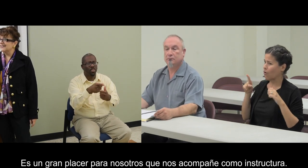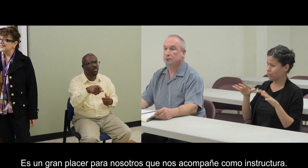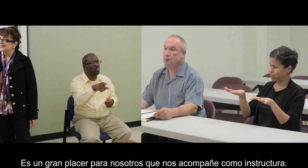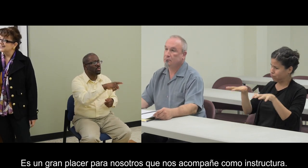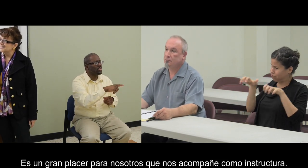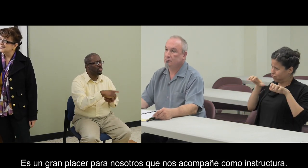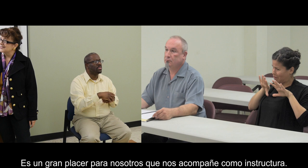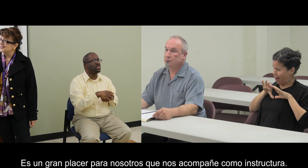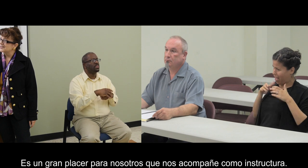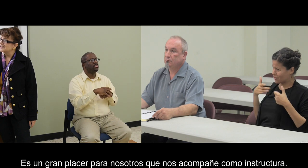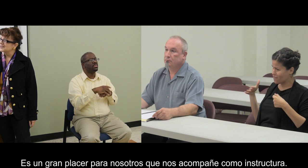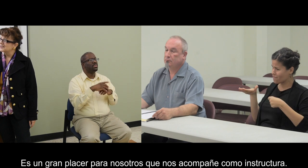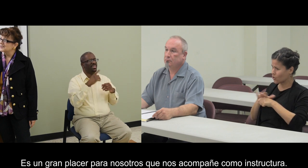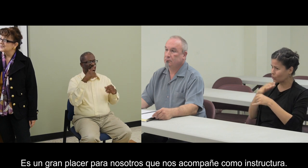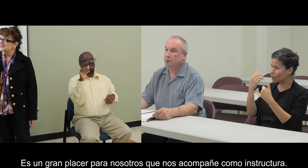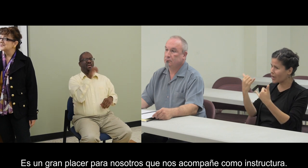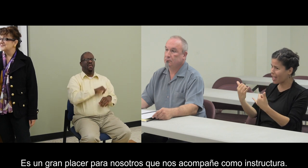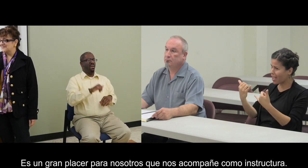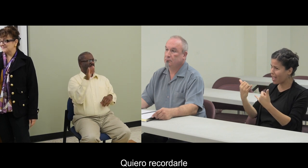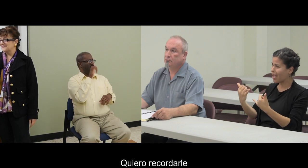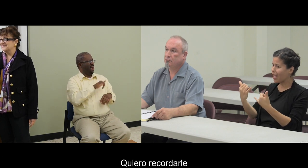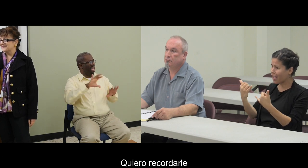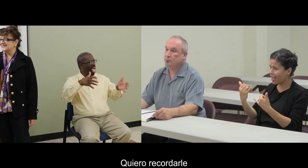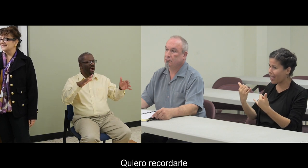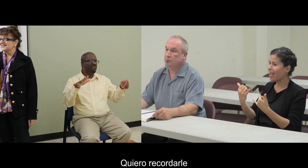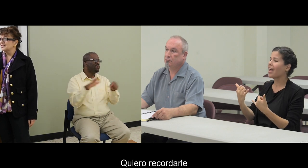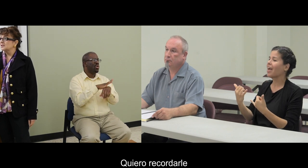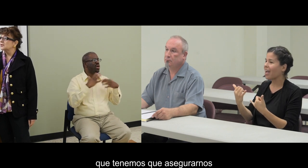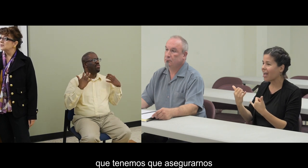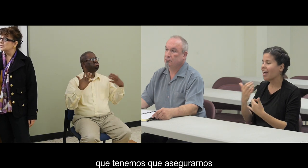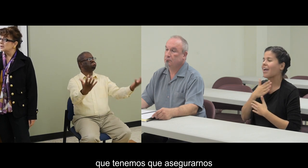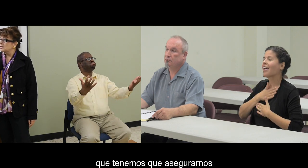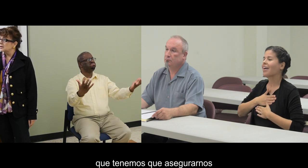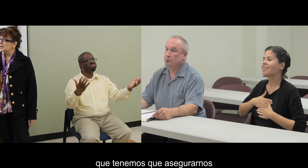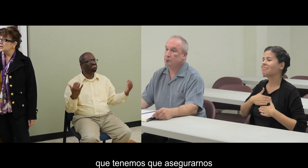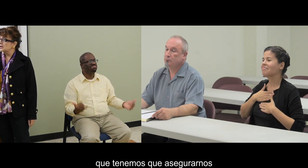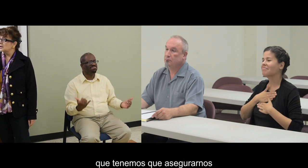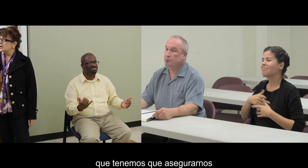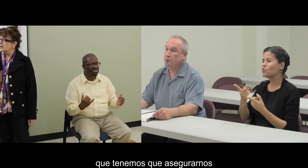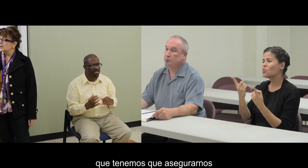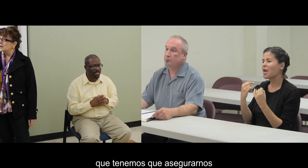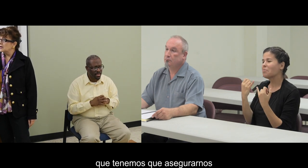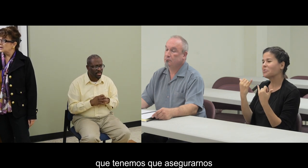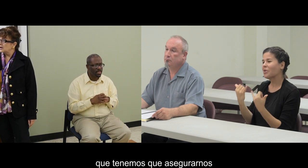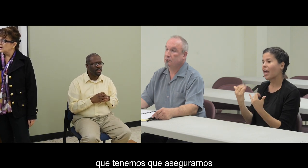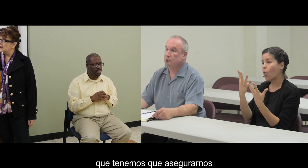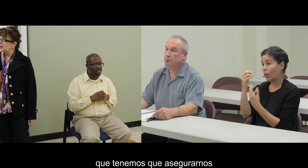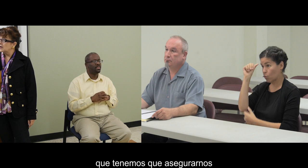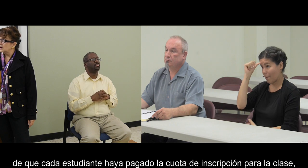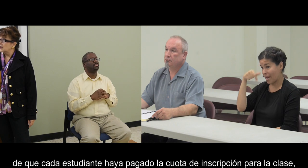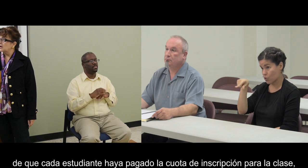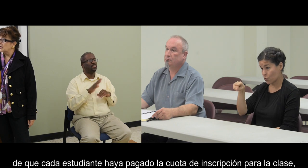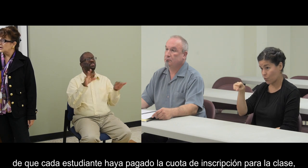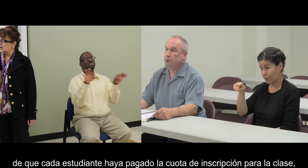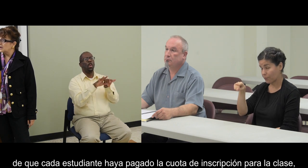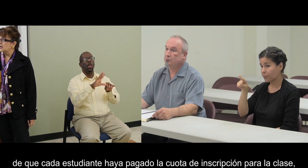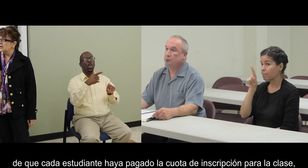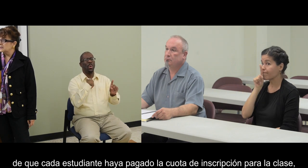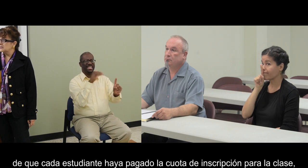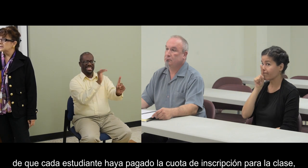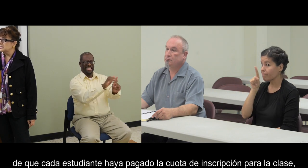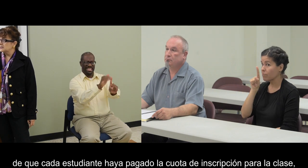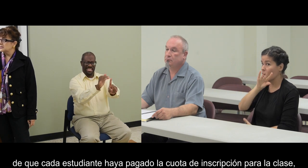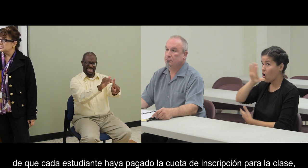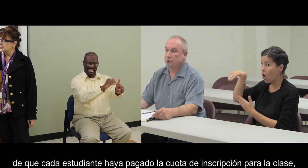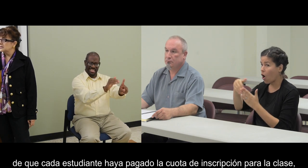so glad you joined us to be an instructor here, and I wanted to remind you that we need to take care of making sure every student